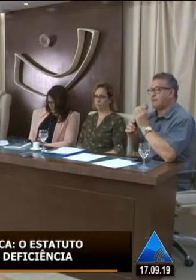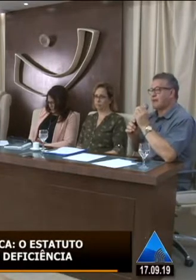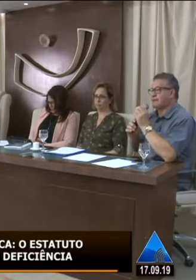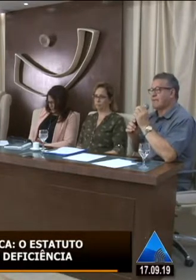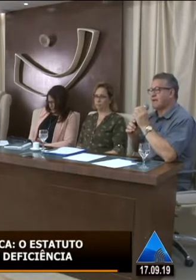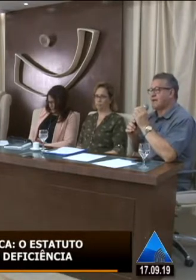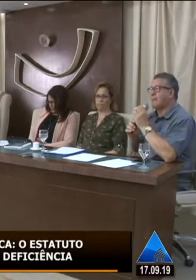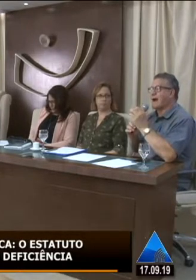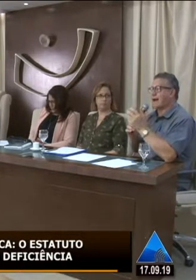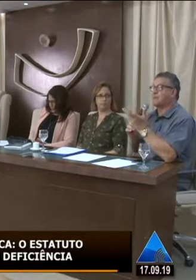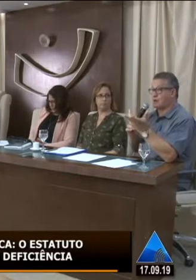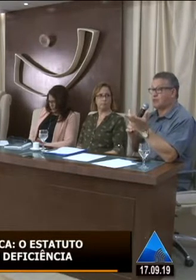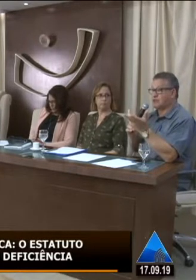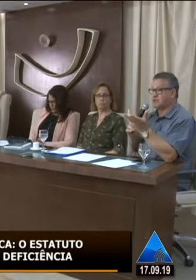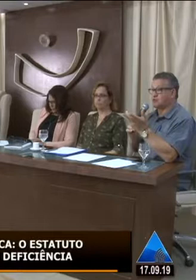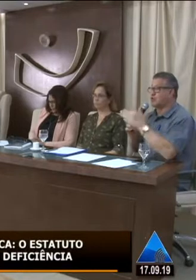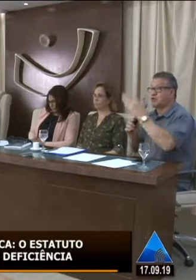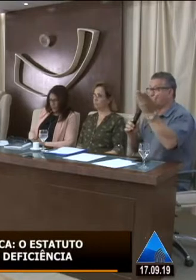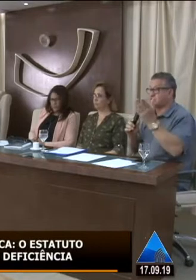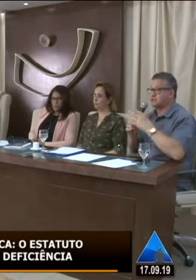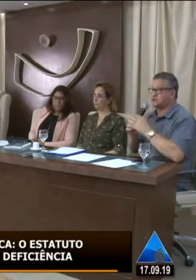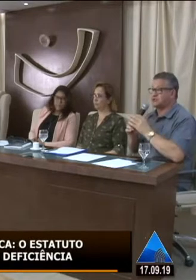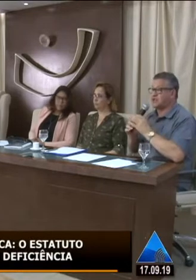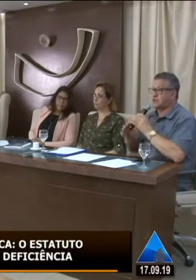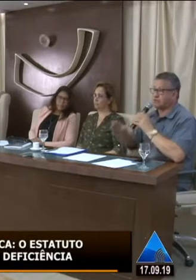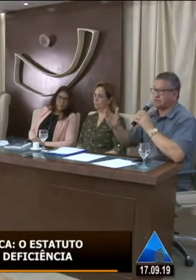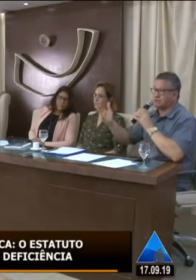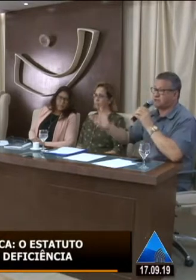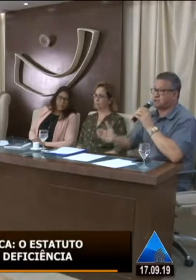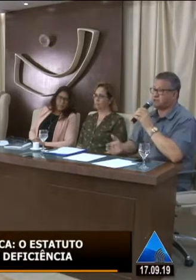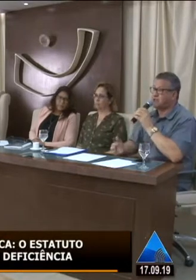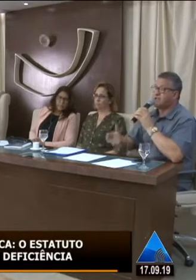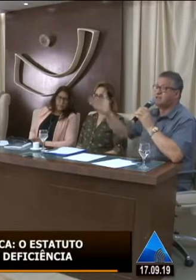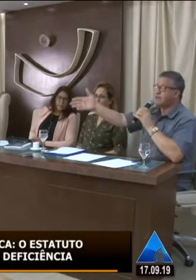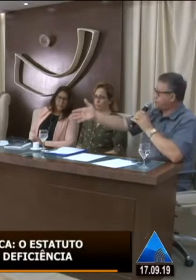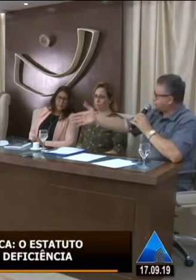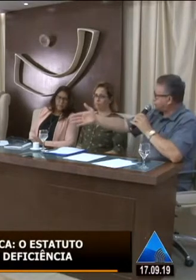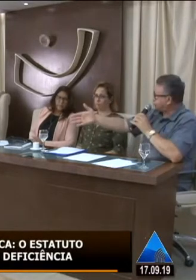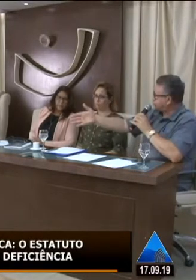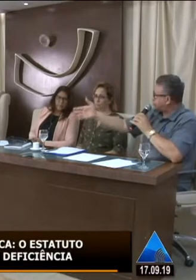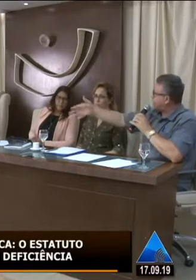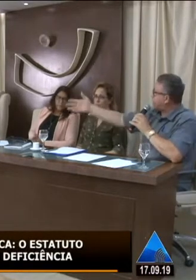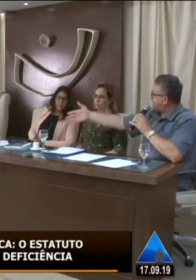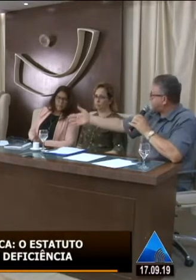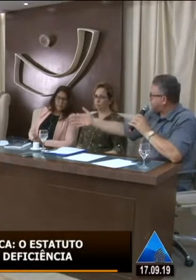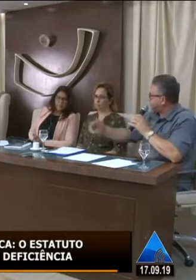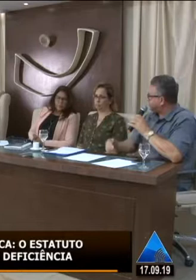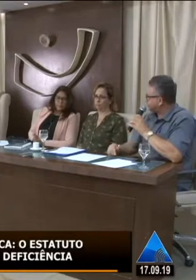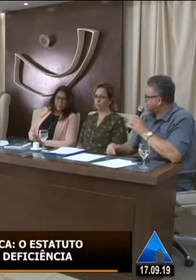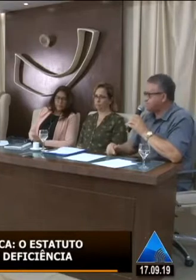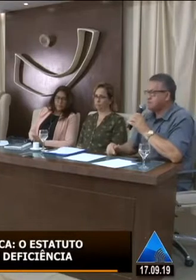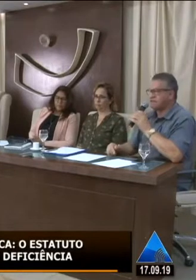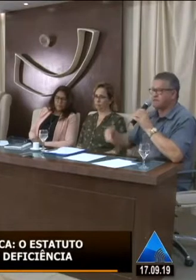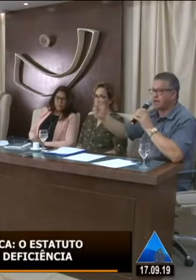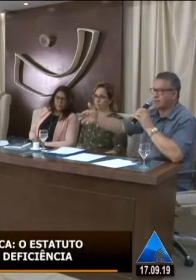foi praticamente abarcado pela Convenção. Toda Convenção sobre os Direitos da Pessoa com Deficiência está dentro do Estatuto, está dentro da Lei Brasileira de